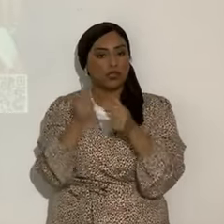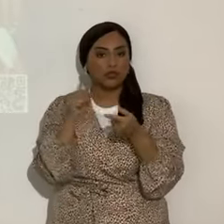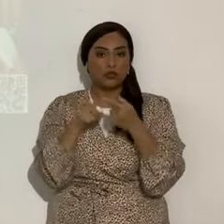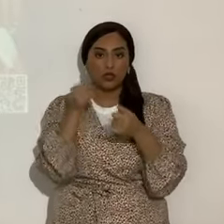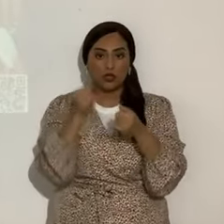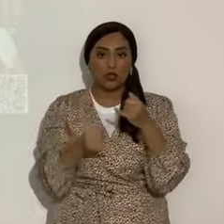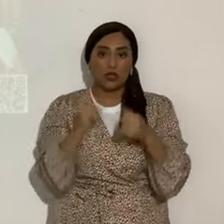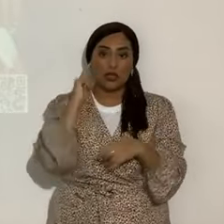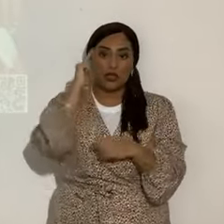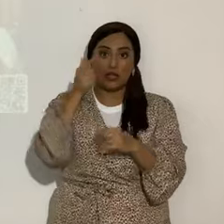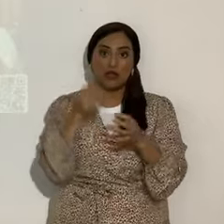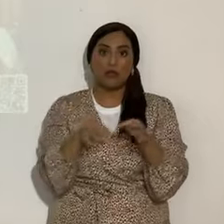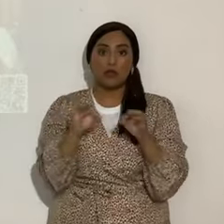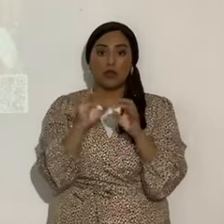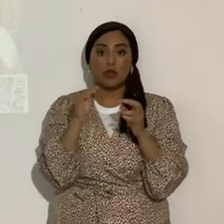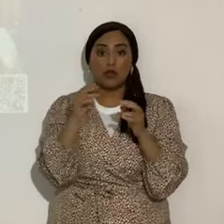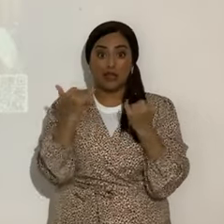Después se tienen que cerrar los grupos de WhatsApp.